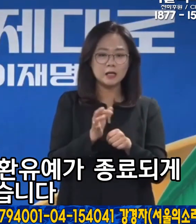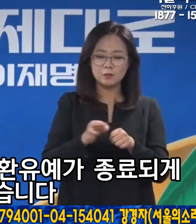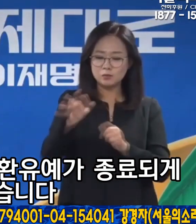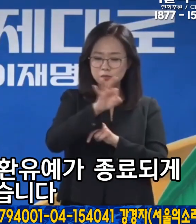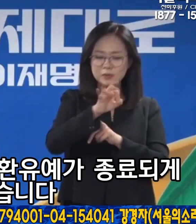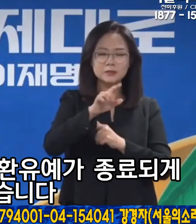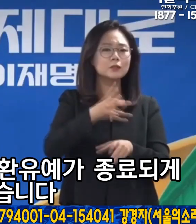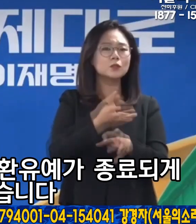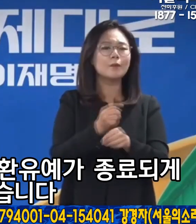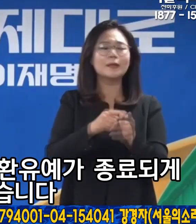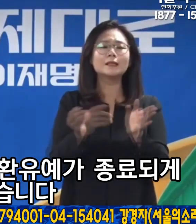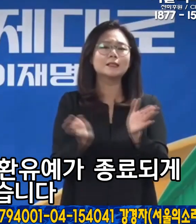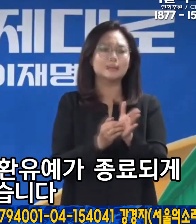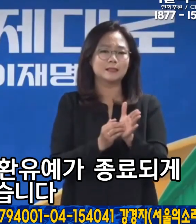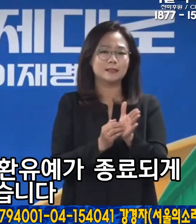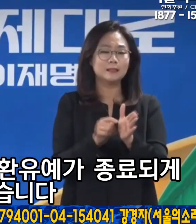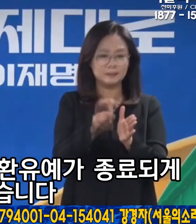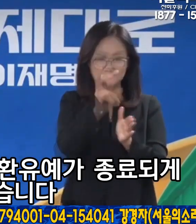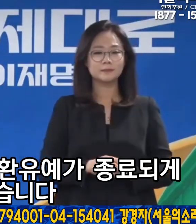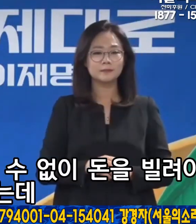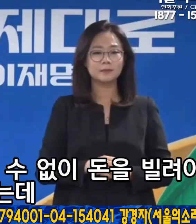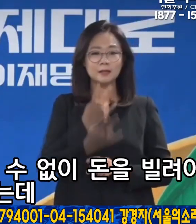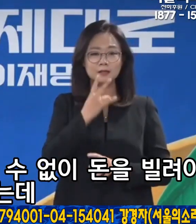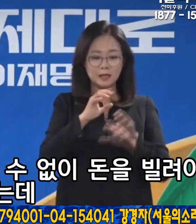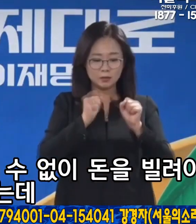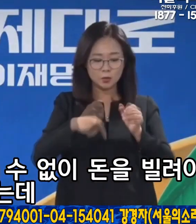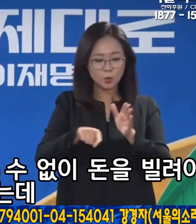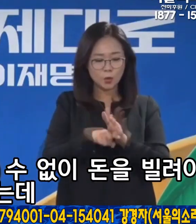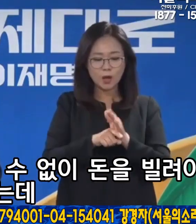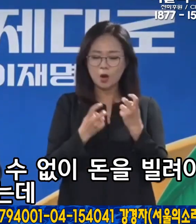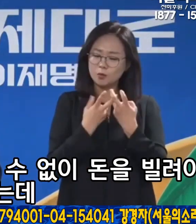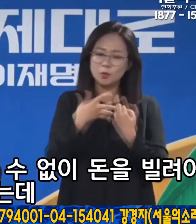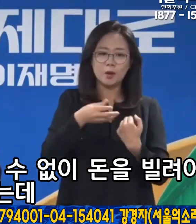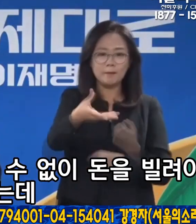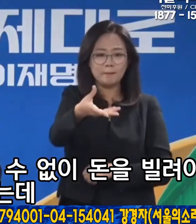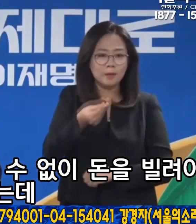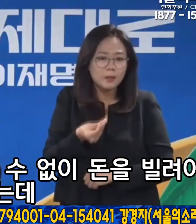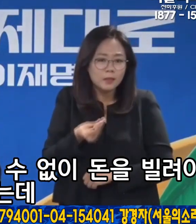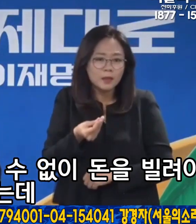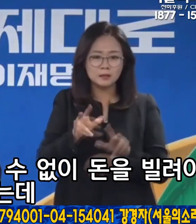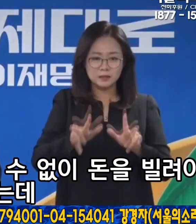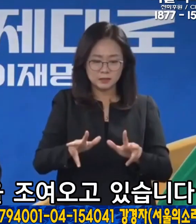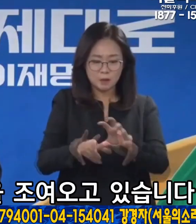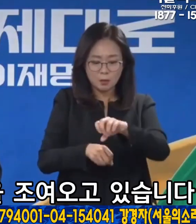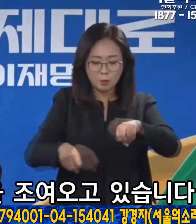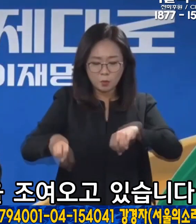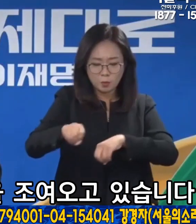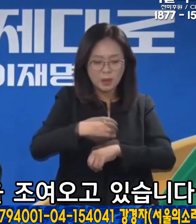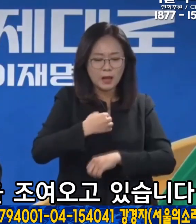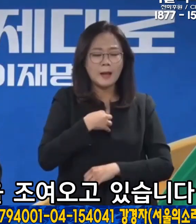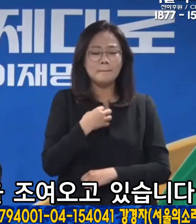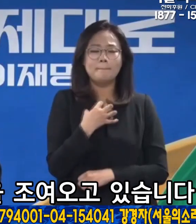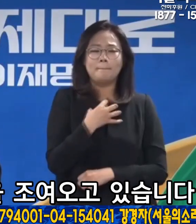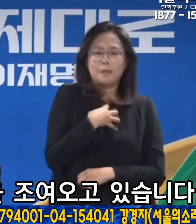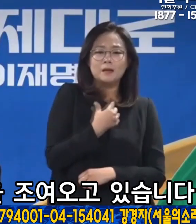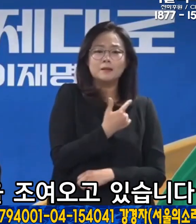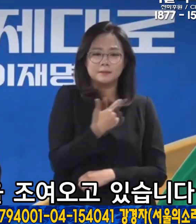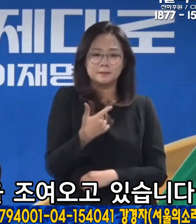상환유예가 종료되게 되어 있습니다. 생존을 위해서 어쩔 수 없이 돈을 빌려야 했는데 이제 거꾸로